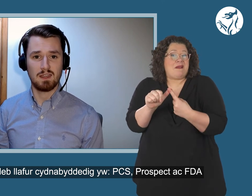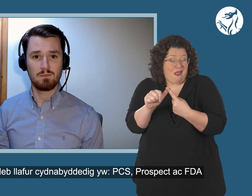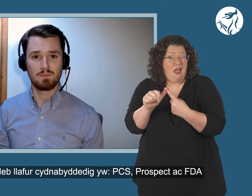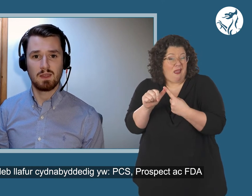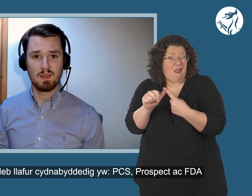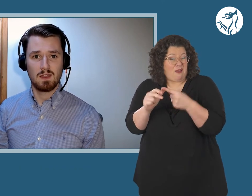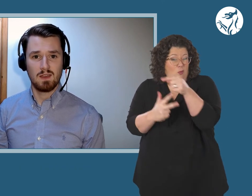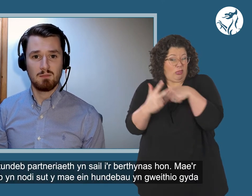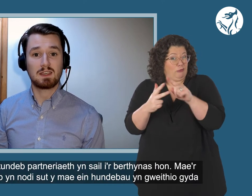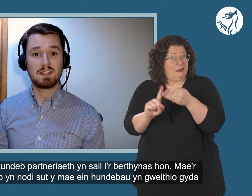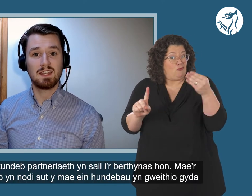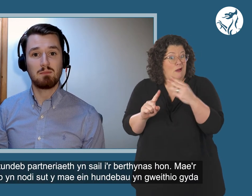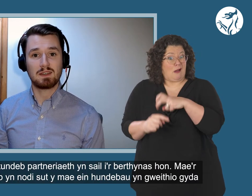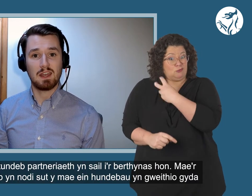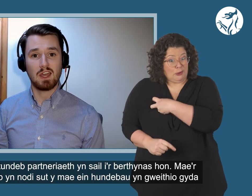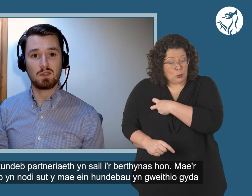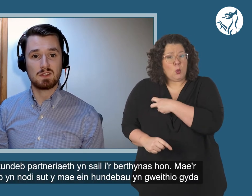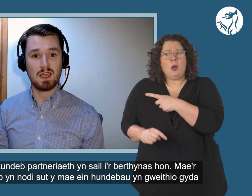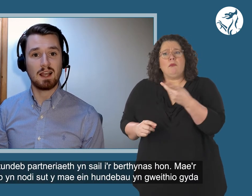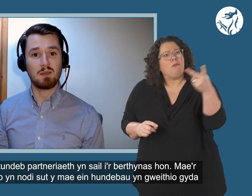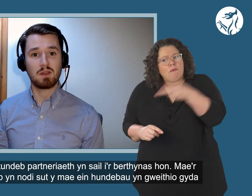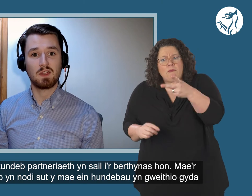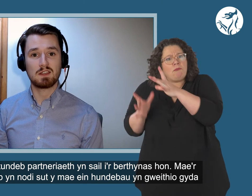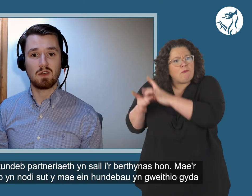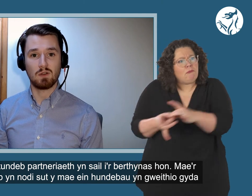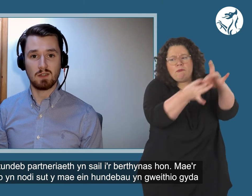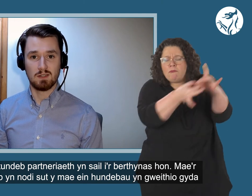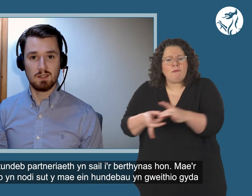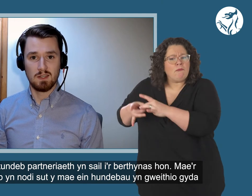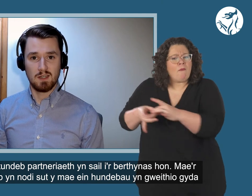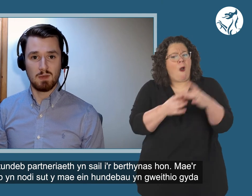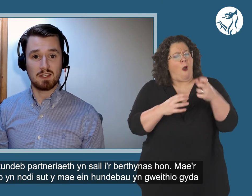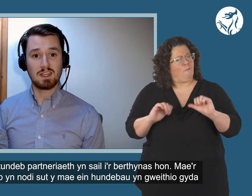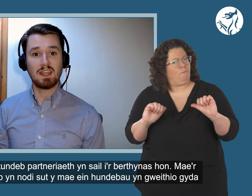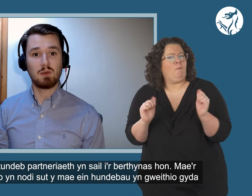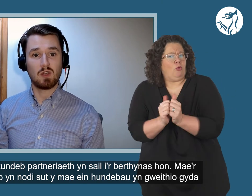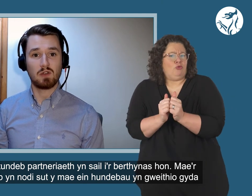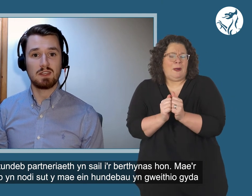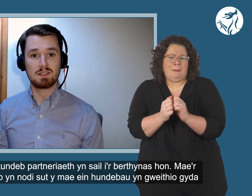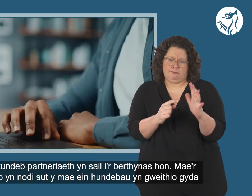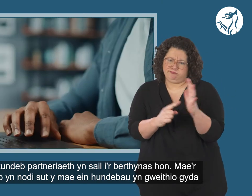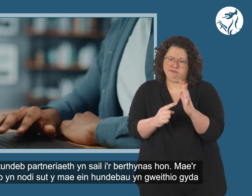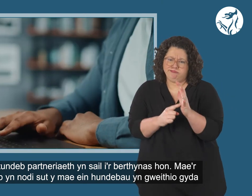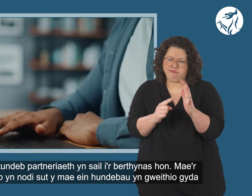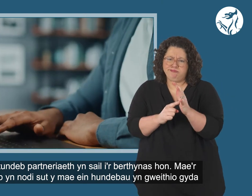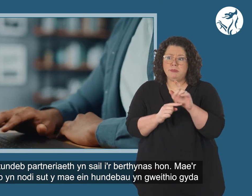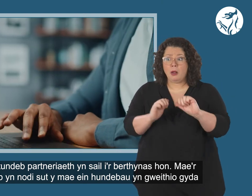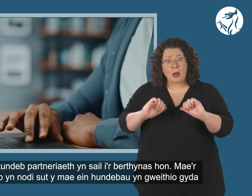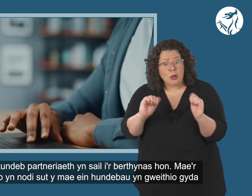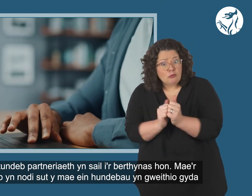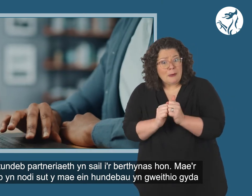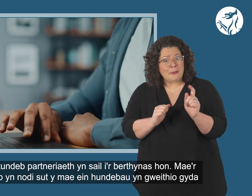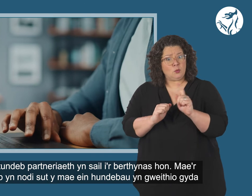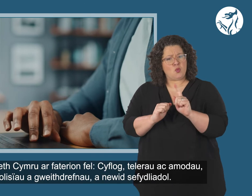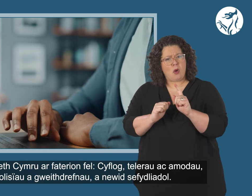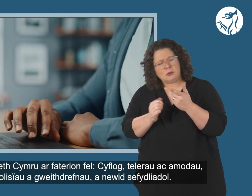FDA. Mae'r cytundeb partneriaeth yn sael eu brythynas hon. Mae'r cytundeb yn nodi sut y mae'n hydebau